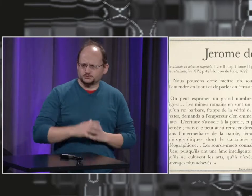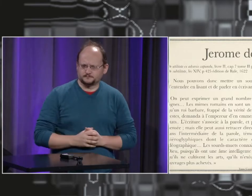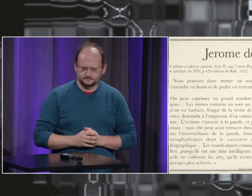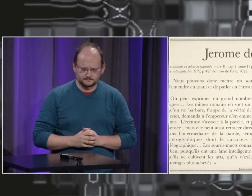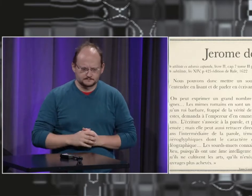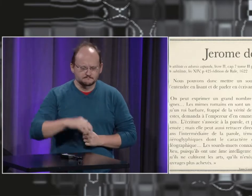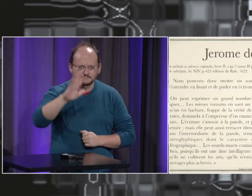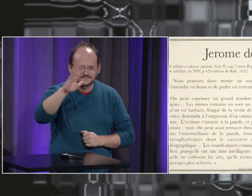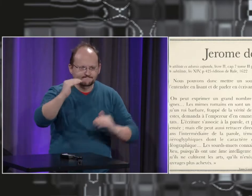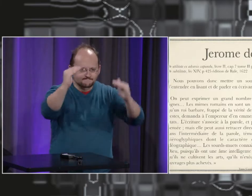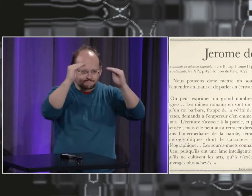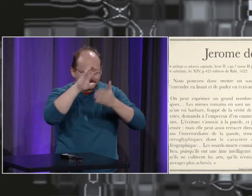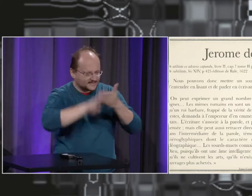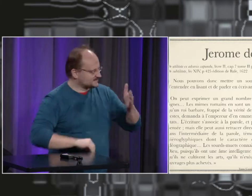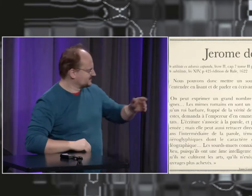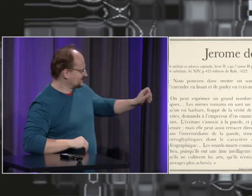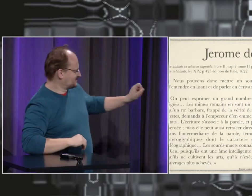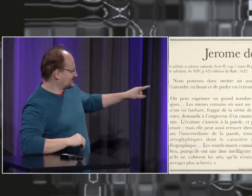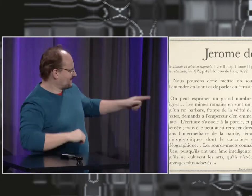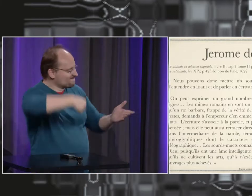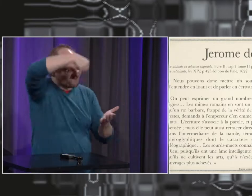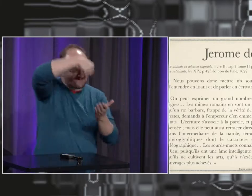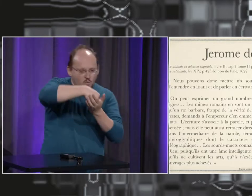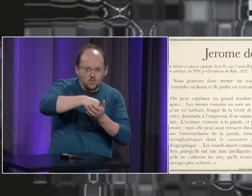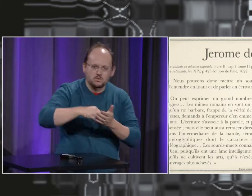que les sourds pouvaient écrire et lire, qu'ils avaient les compétences pour lire et écrire.